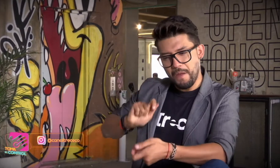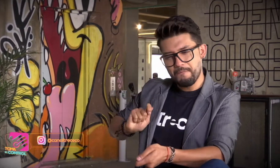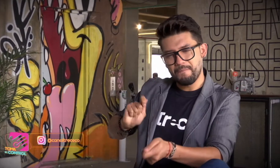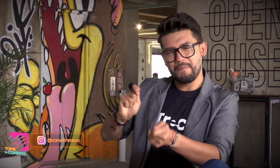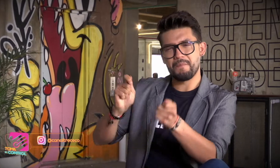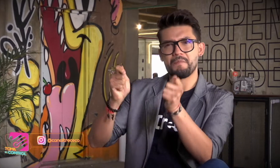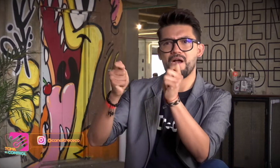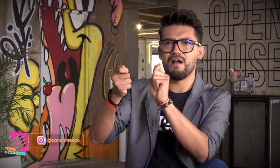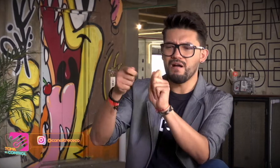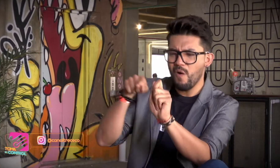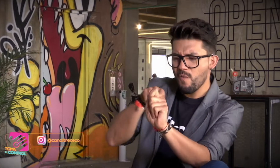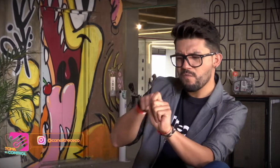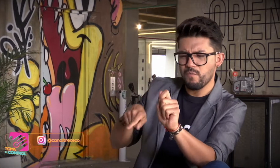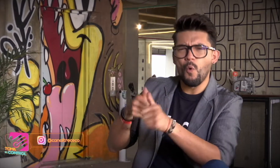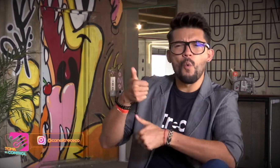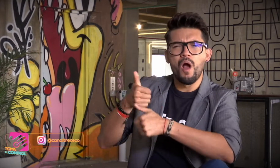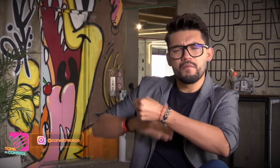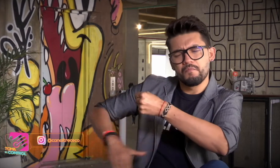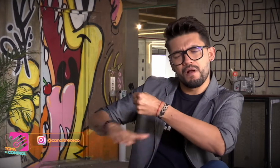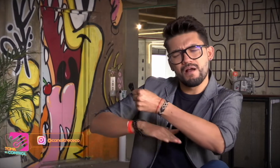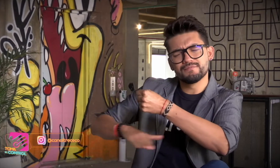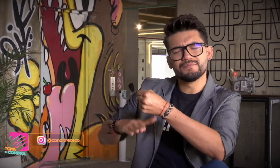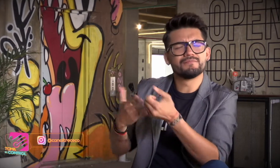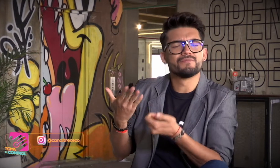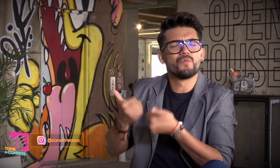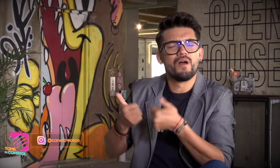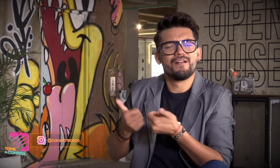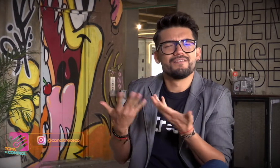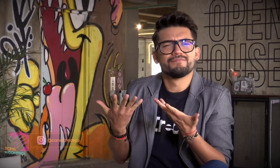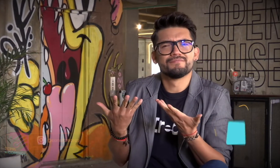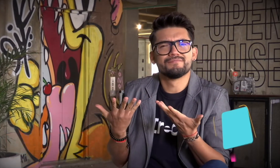influenciador? ¿Uno qué tiene que saber para lograrlo?